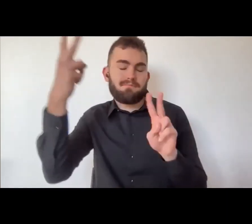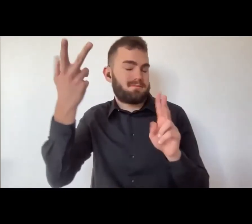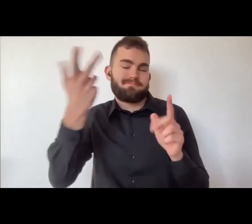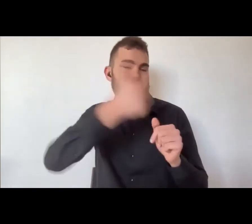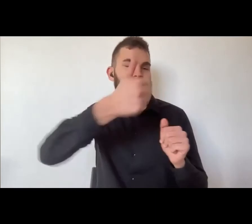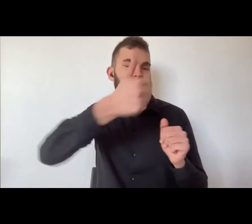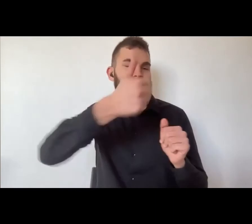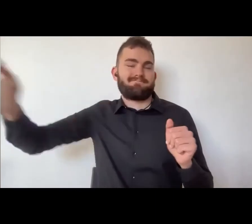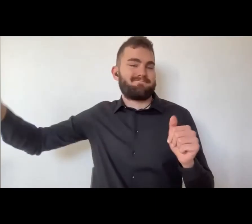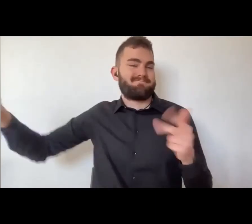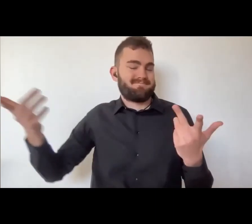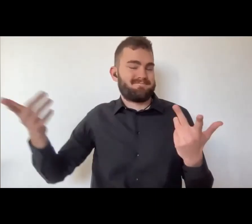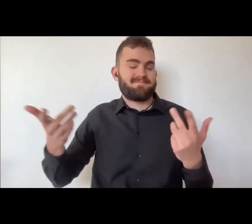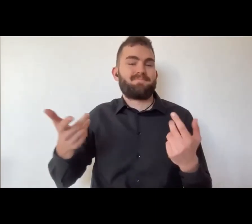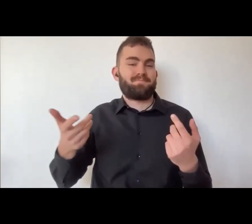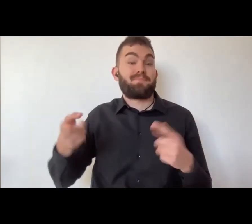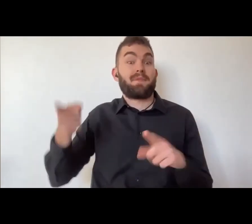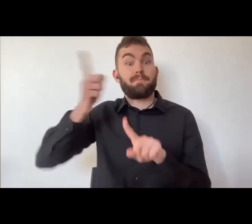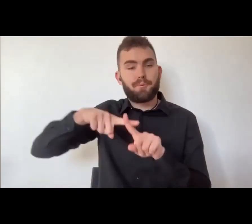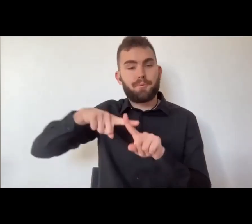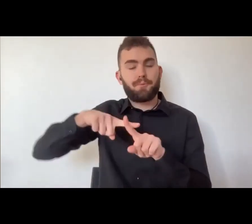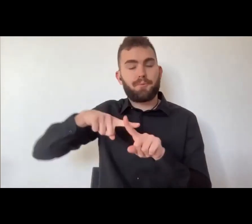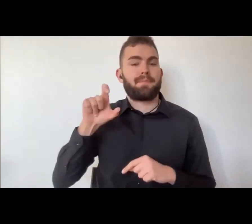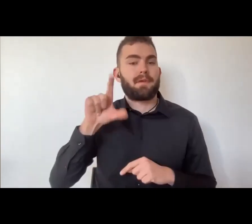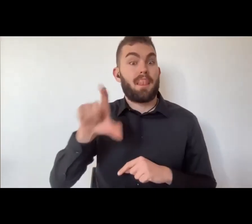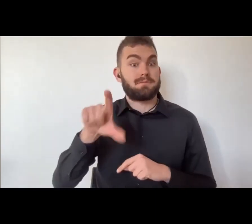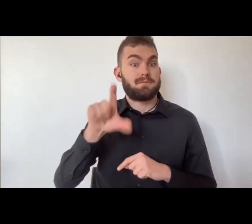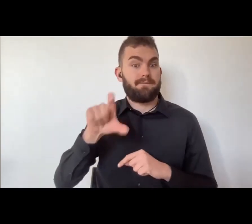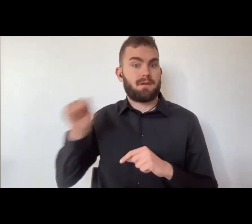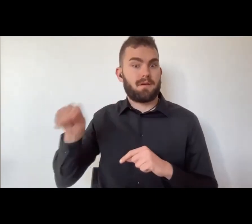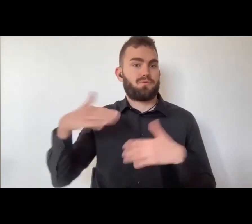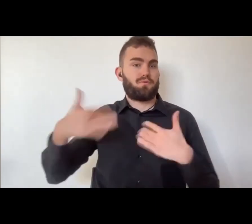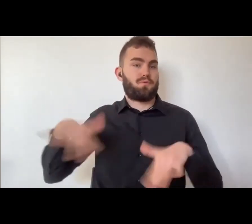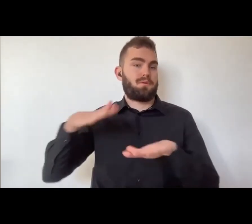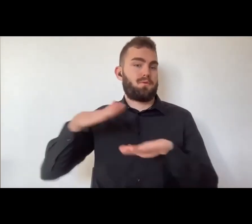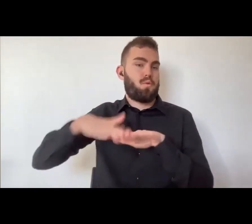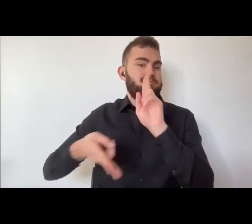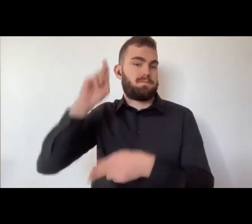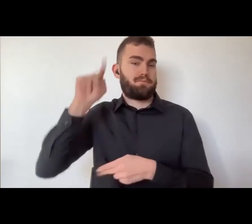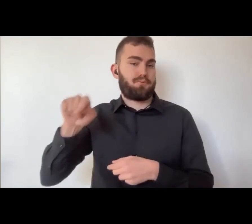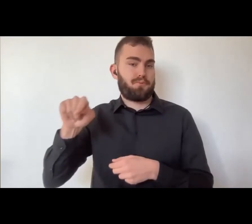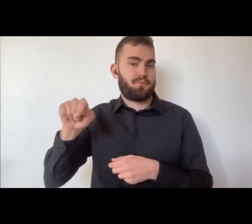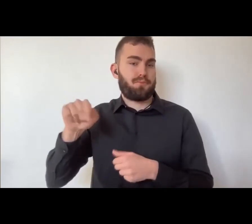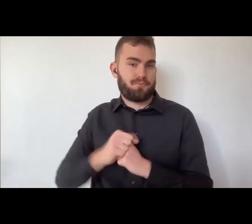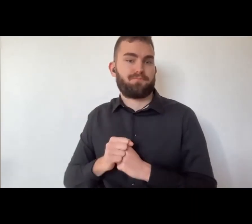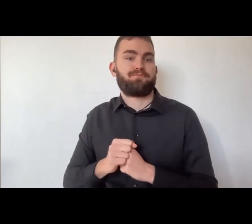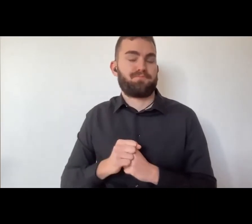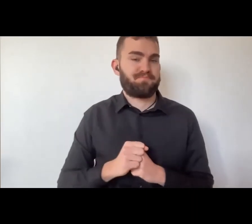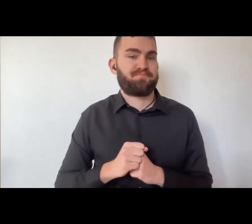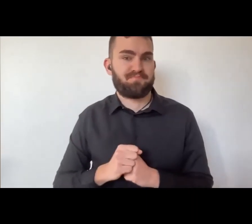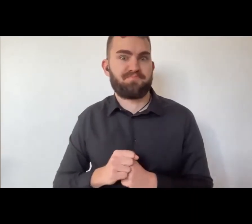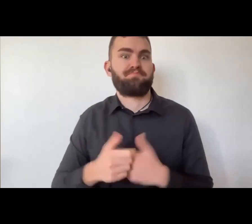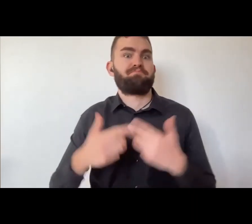ognuno può interpretare anche a modo su quello che vede c'è un alto uso dei